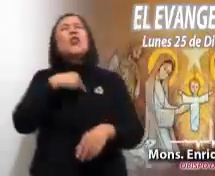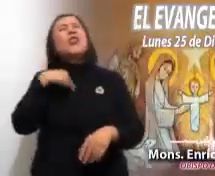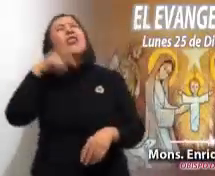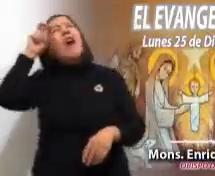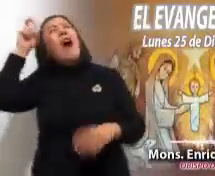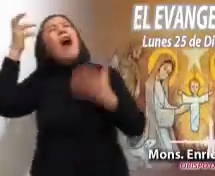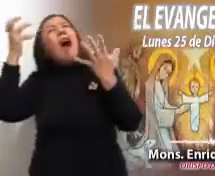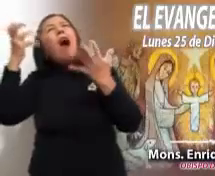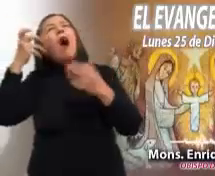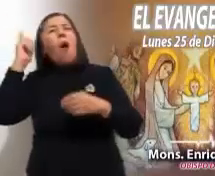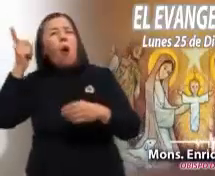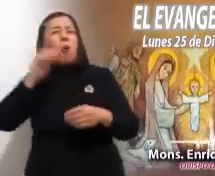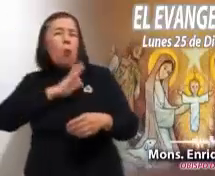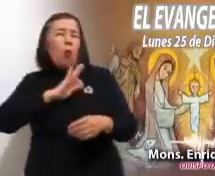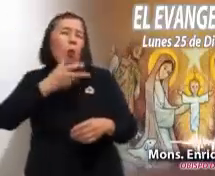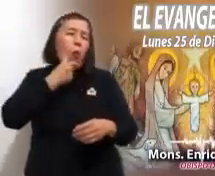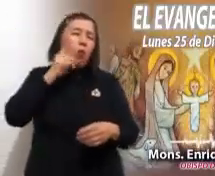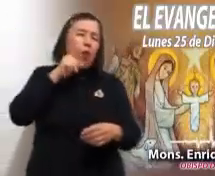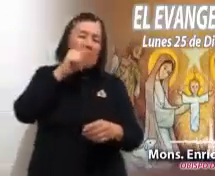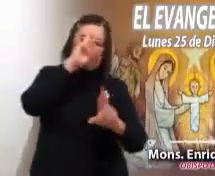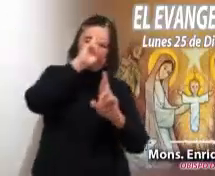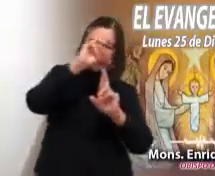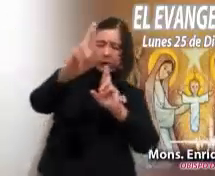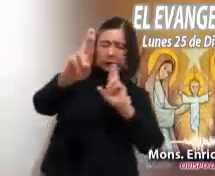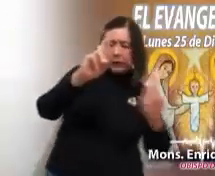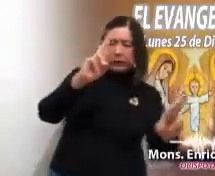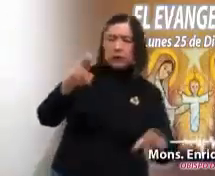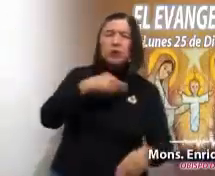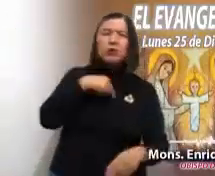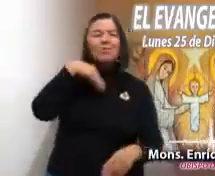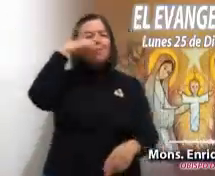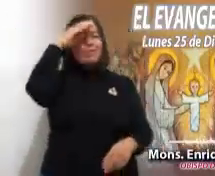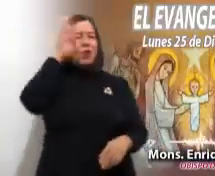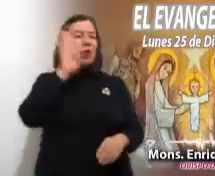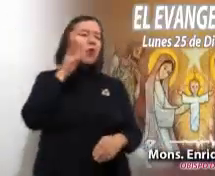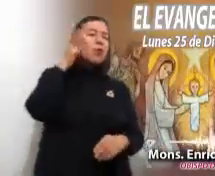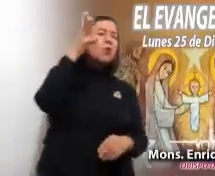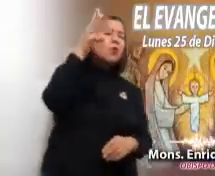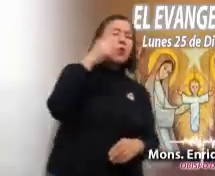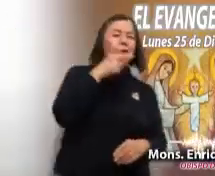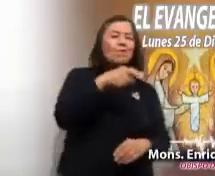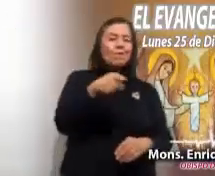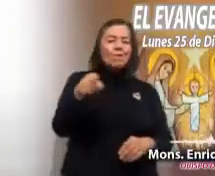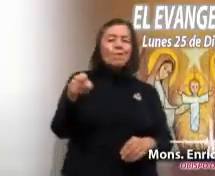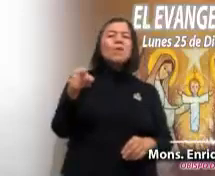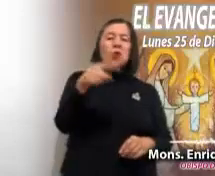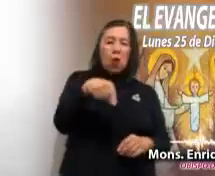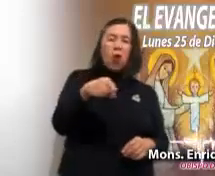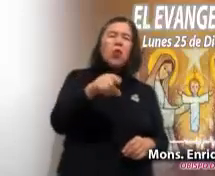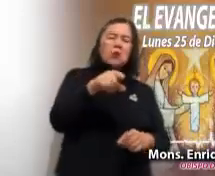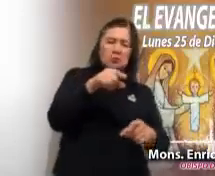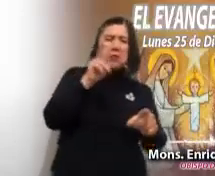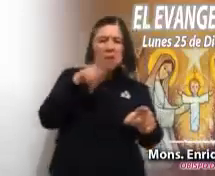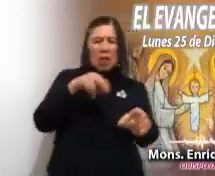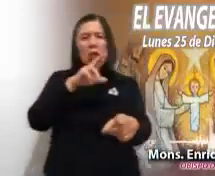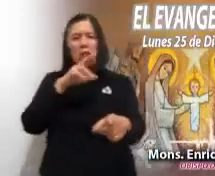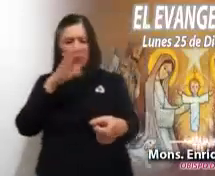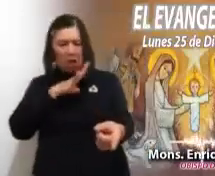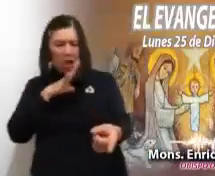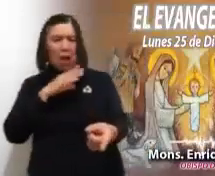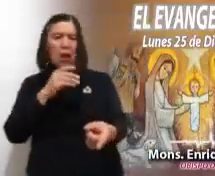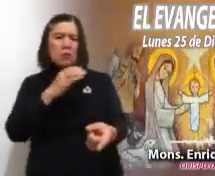mujeres son dignamente respetados. Miramos en el futuro a nuestros pueblos reconocidos, queridos